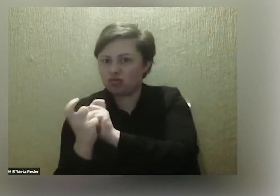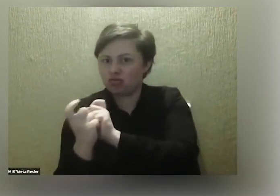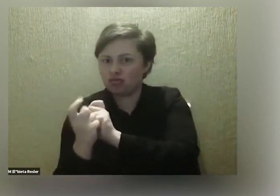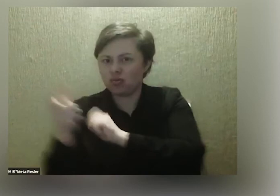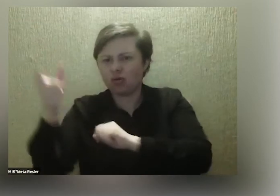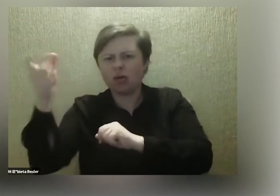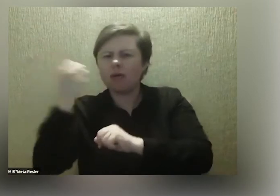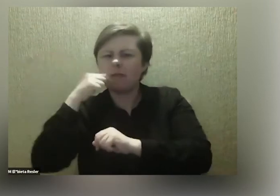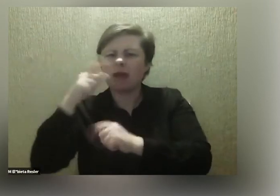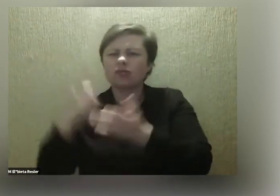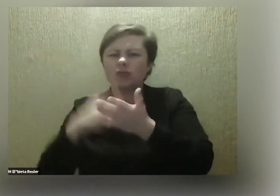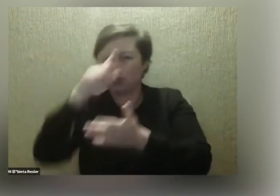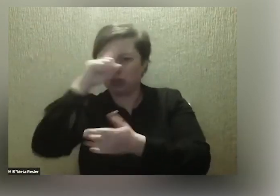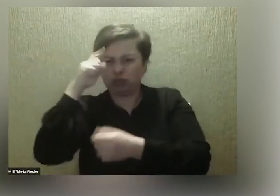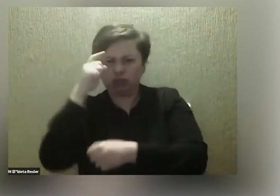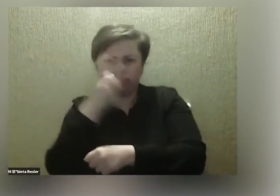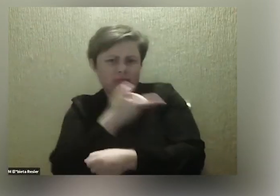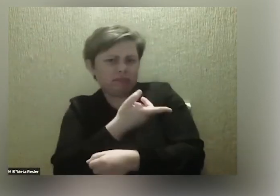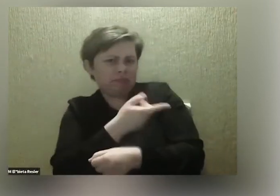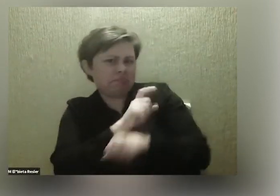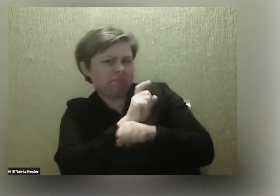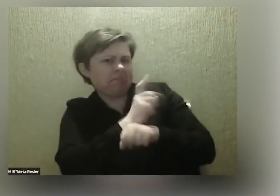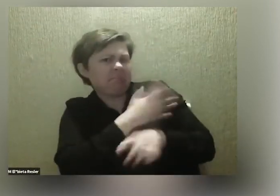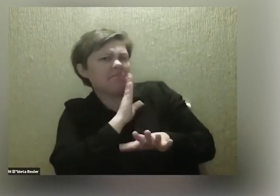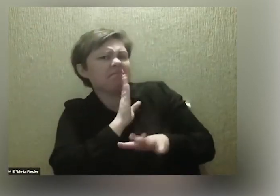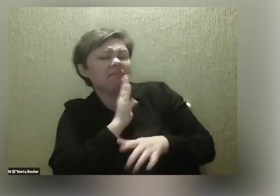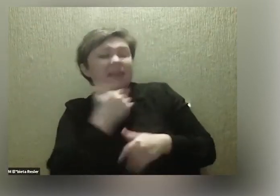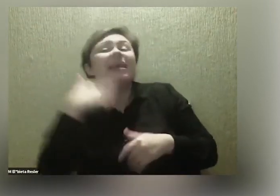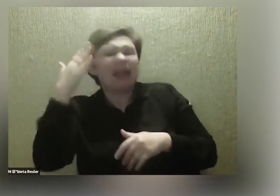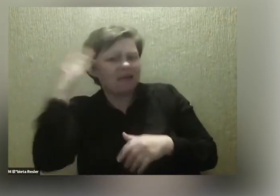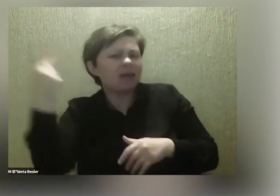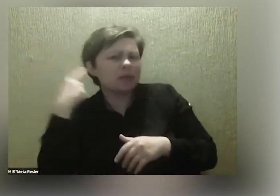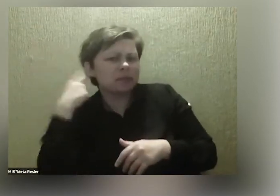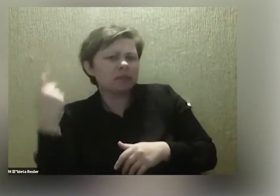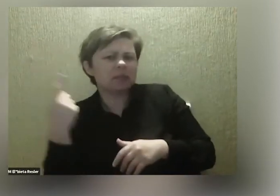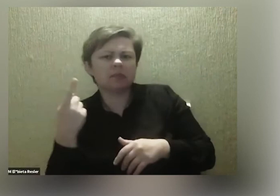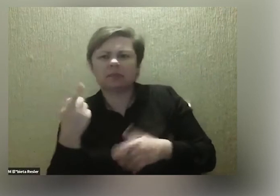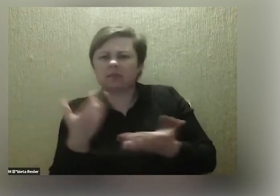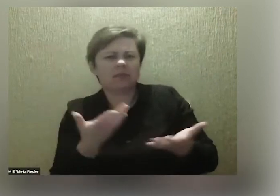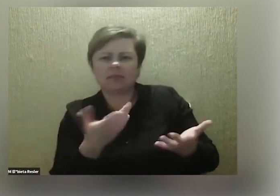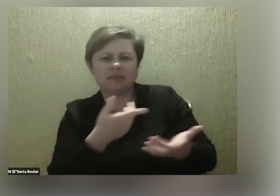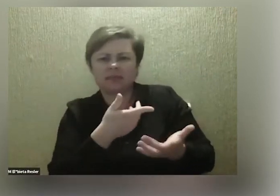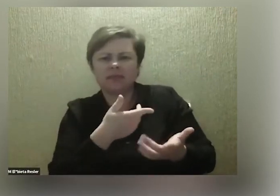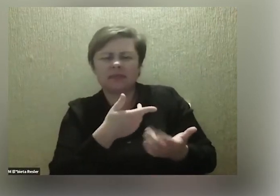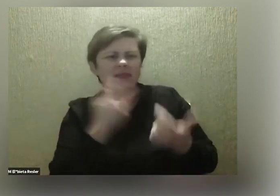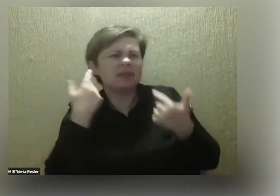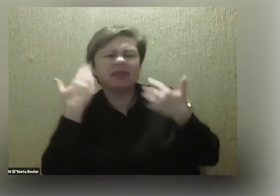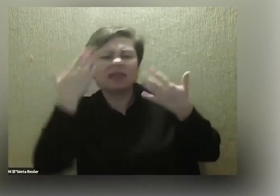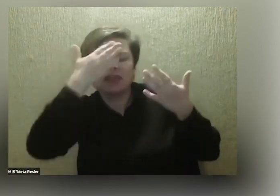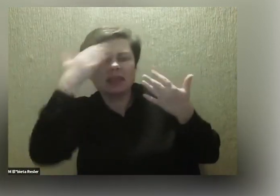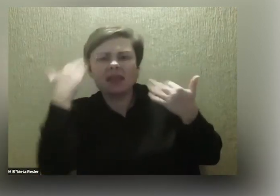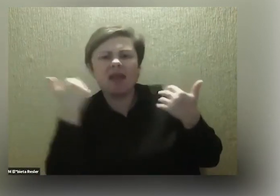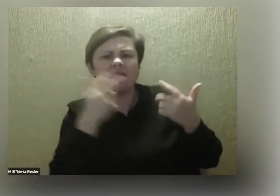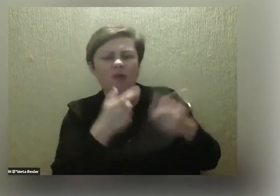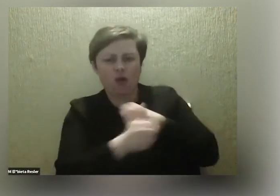to bardzo często zdarza się tak, że ktoś traktuje... Ja wiem, że on słyszy, ale traktuje... to nawet przestrzeń, szczególnie jeżeli jest kilka